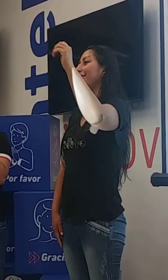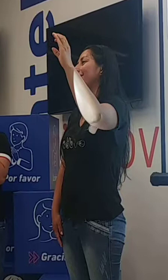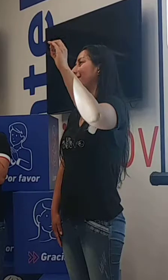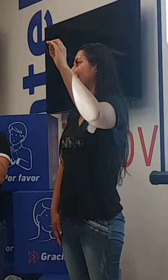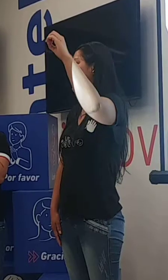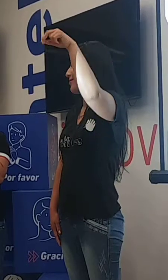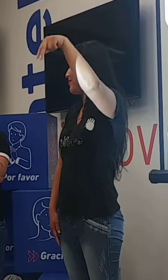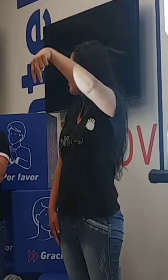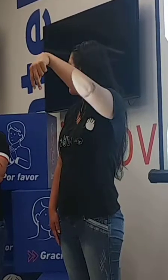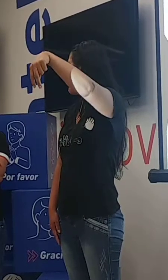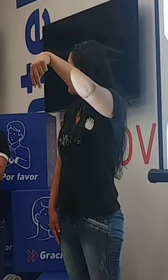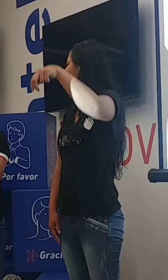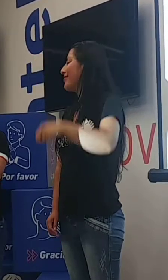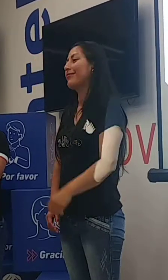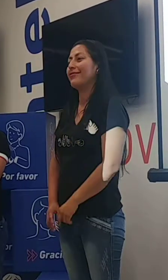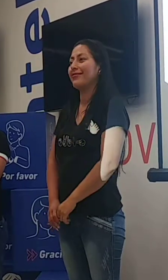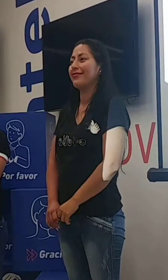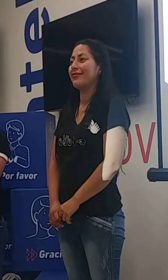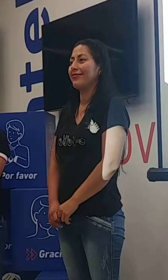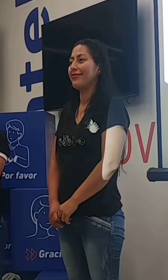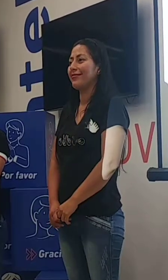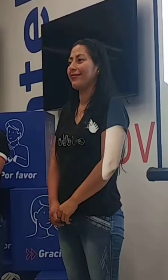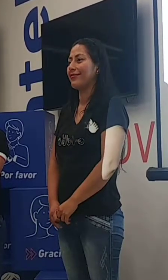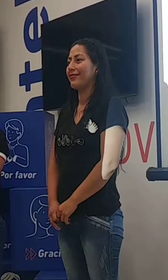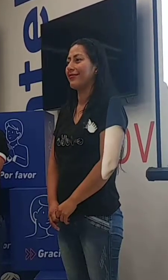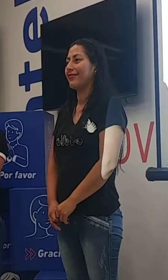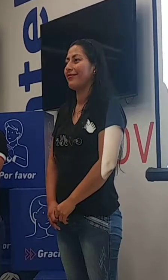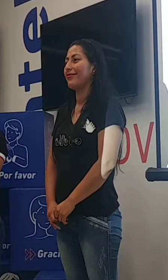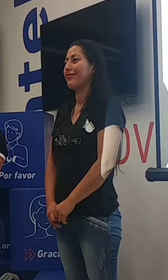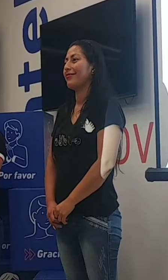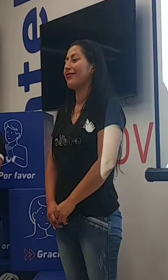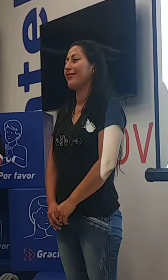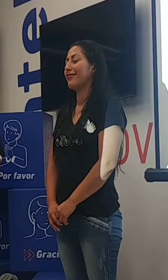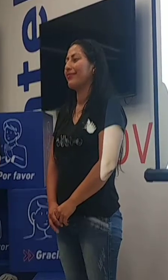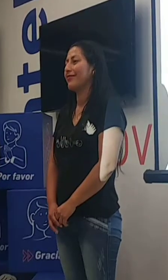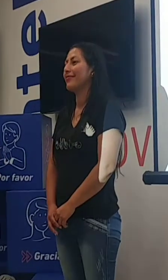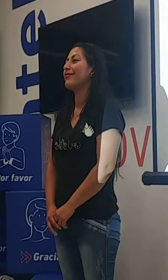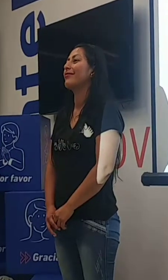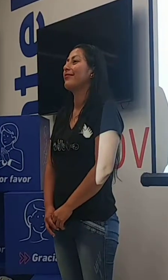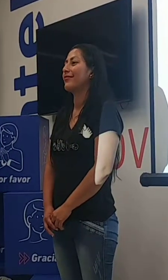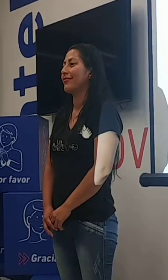León Muy bien La melena también